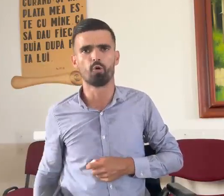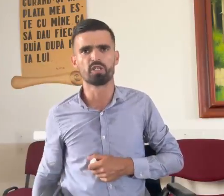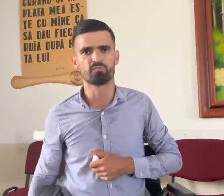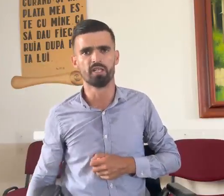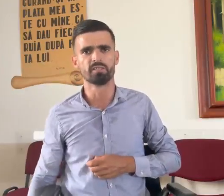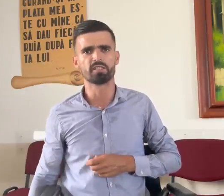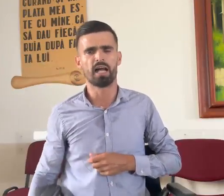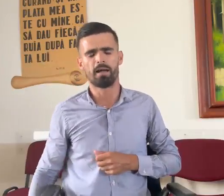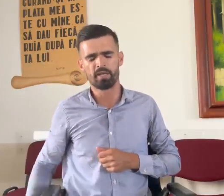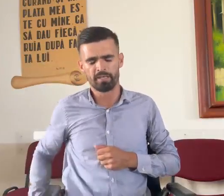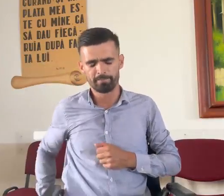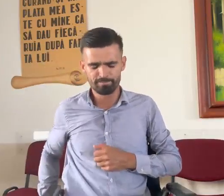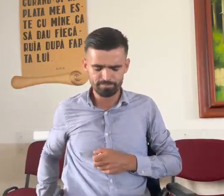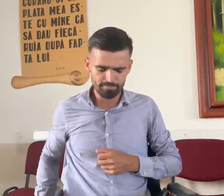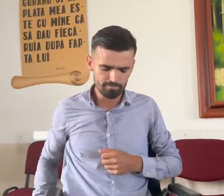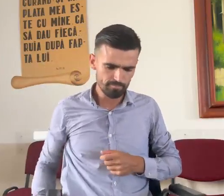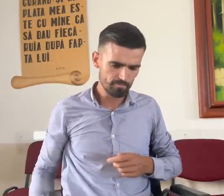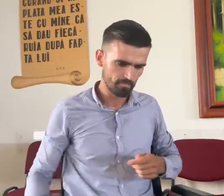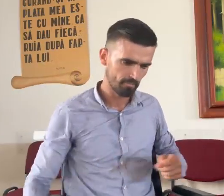Duhul Sfânt. Amin. Amin. Amin.